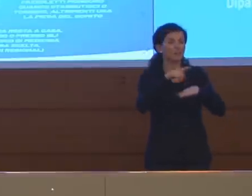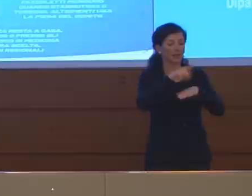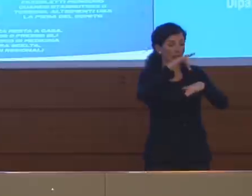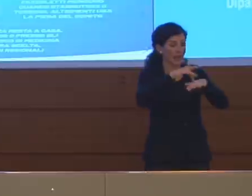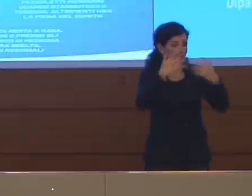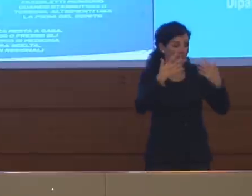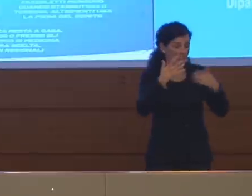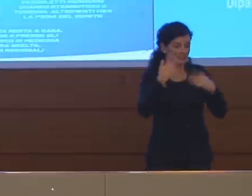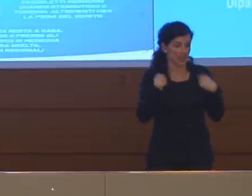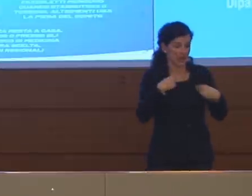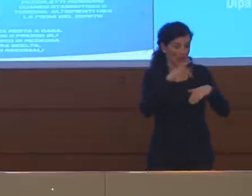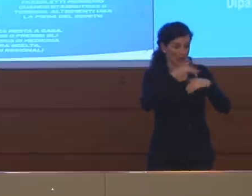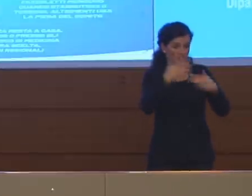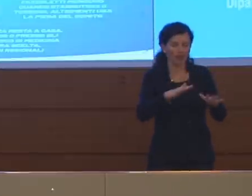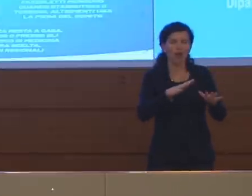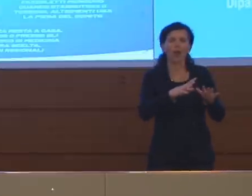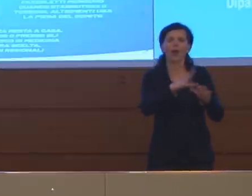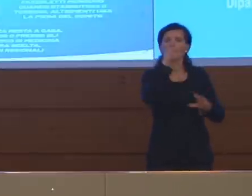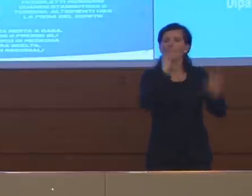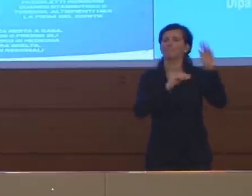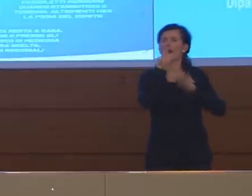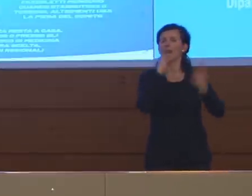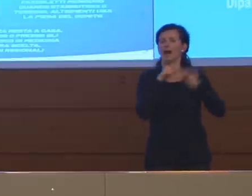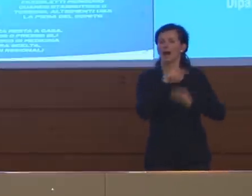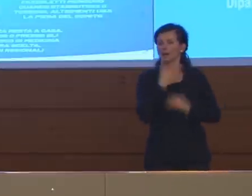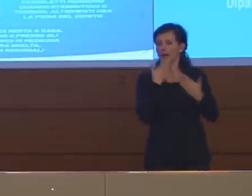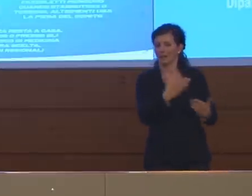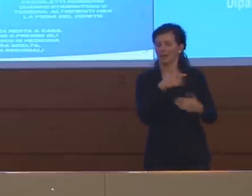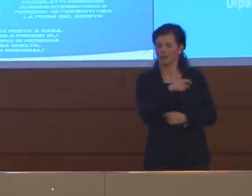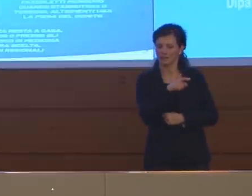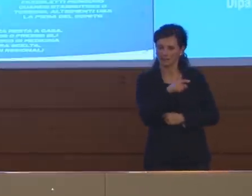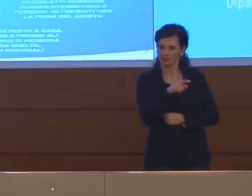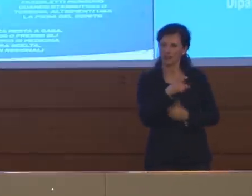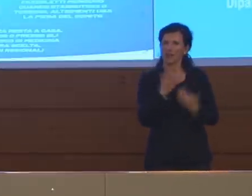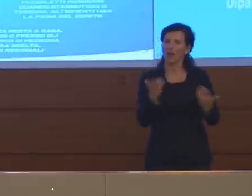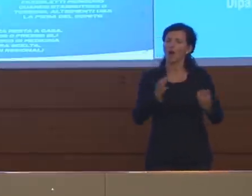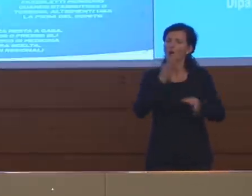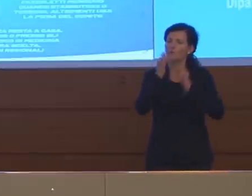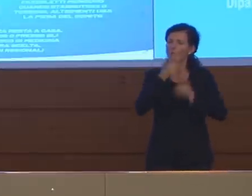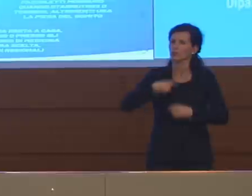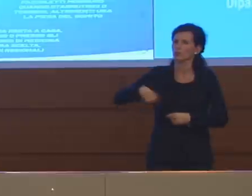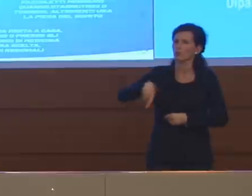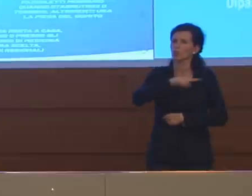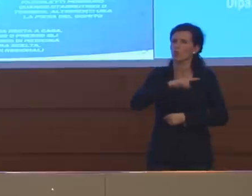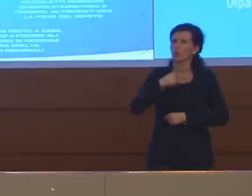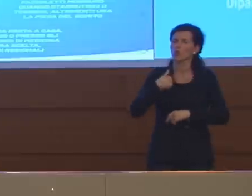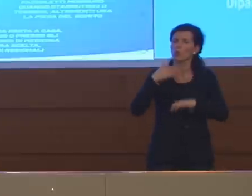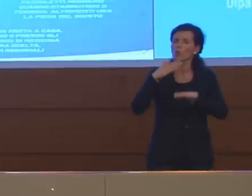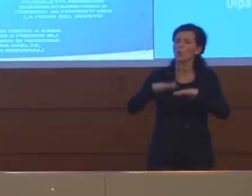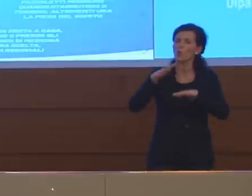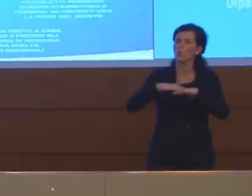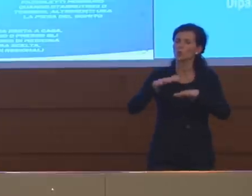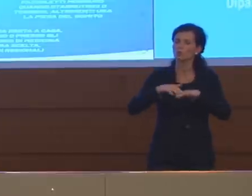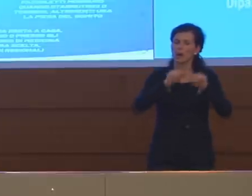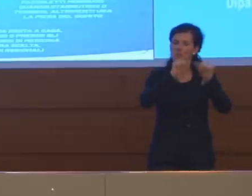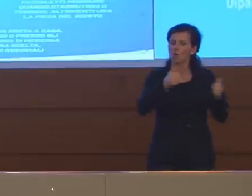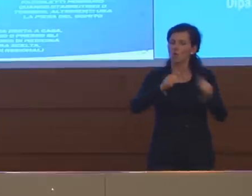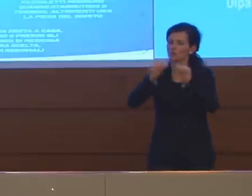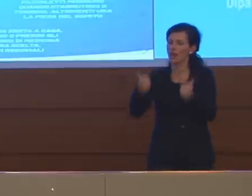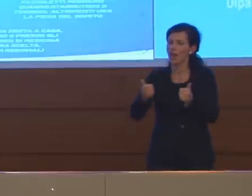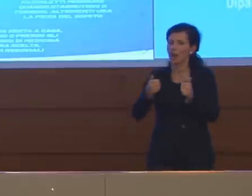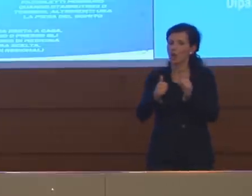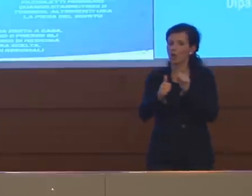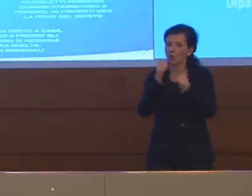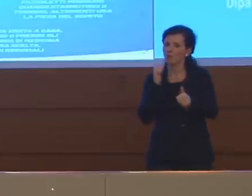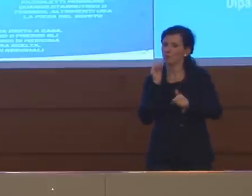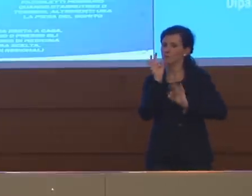Allora vuol dire che noi sostanzialmente dobbiamo utilizzare tutti i modelli predittivi per poter prevedere